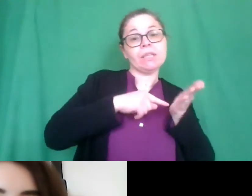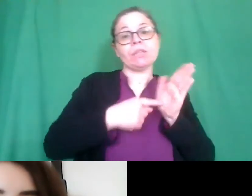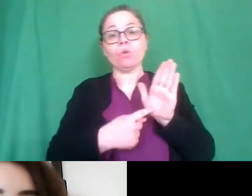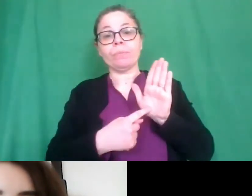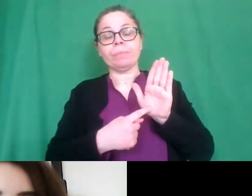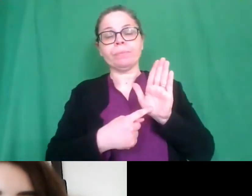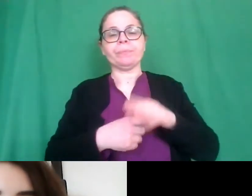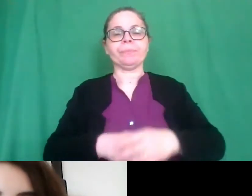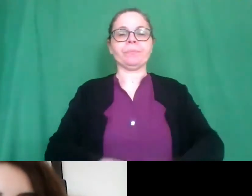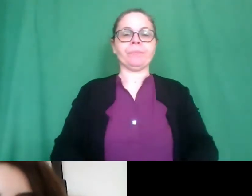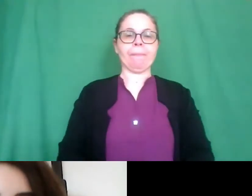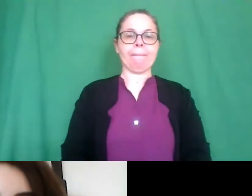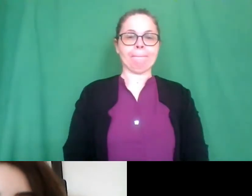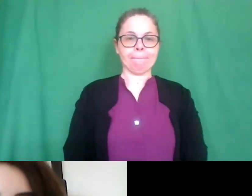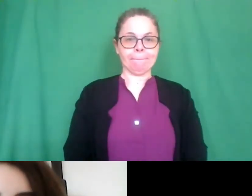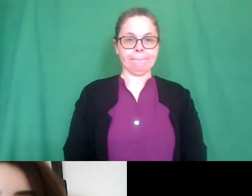video